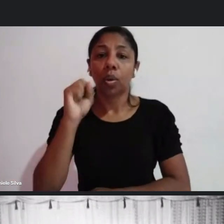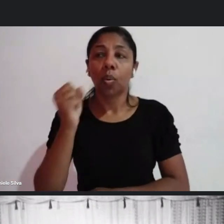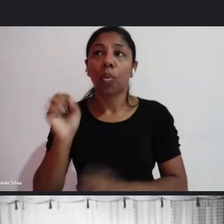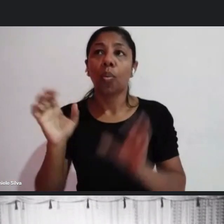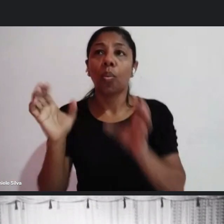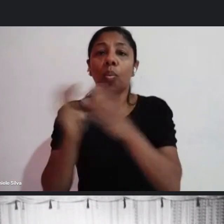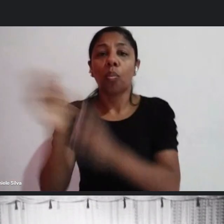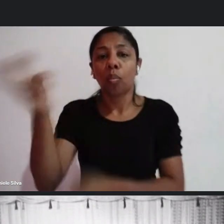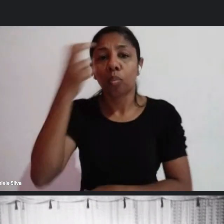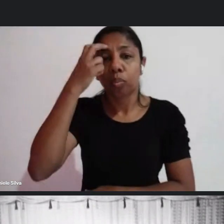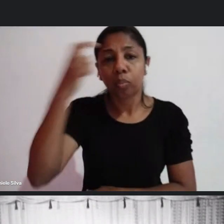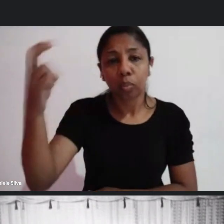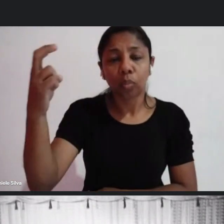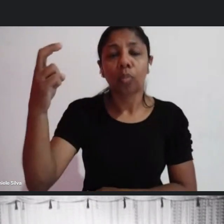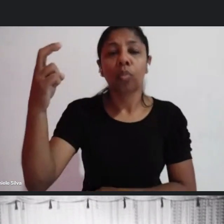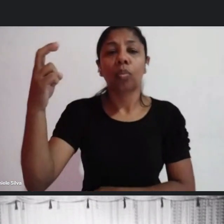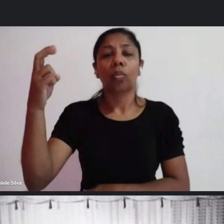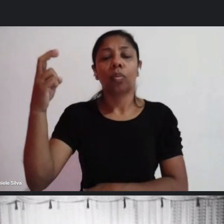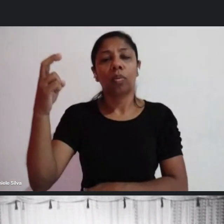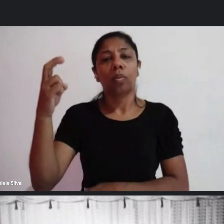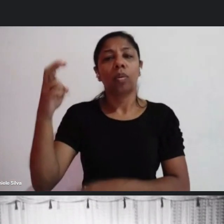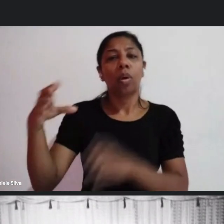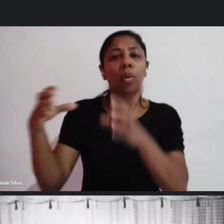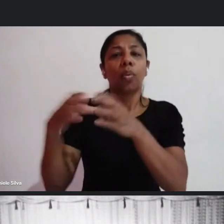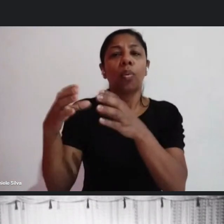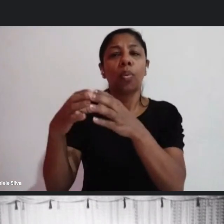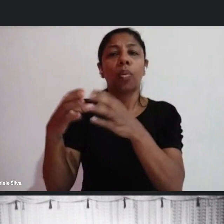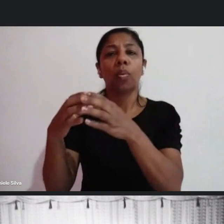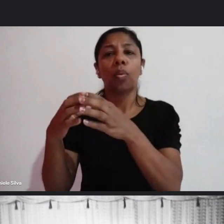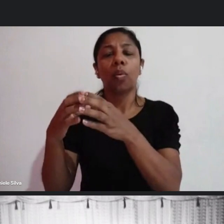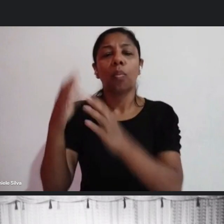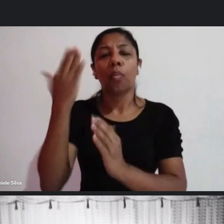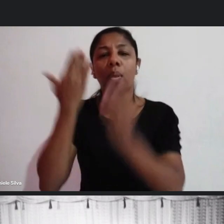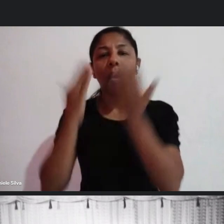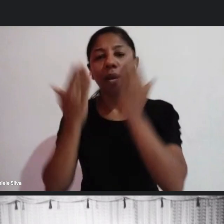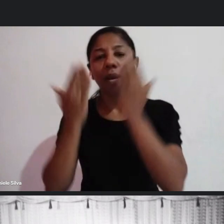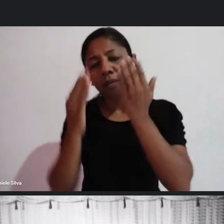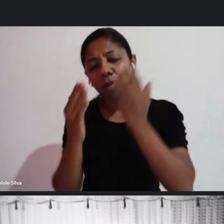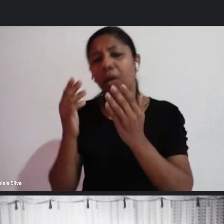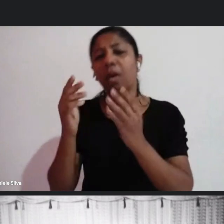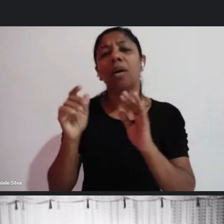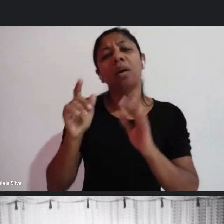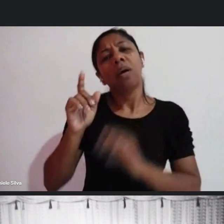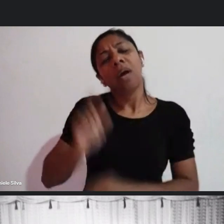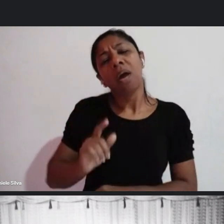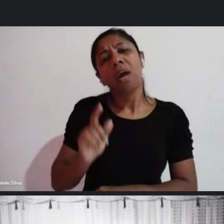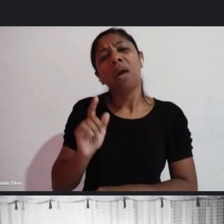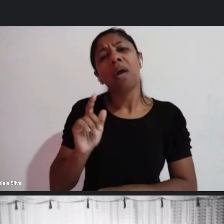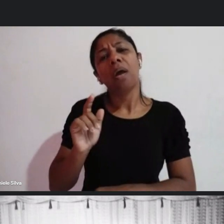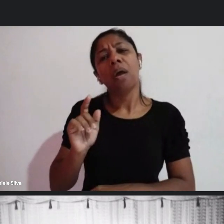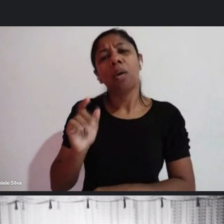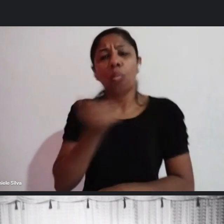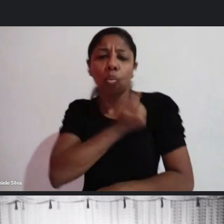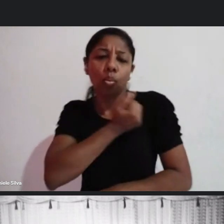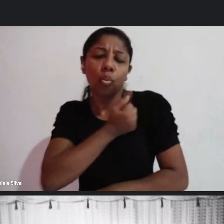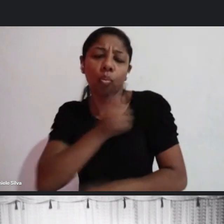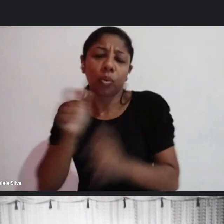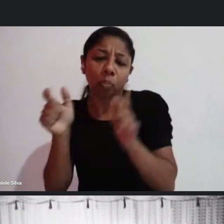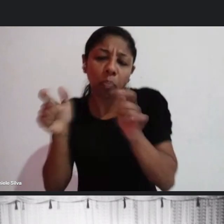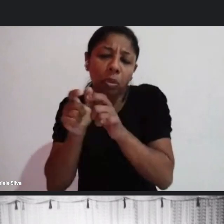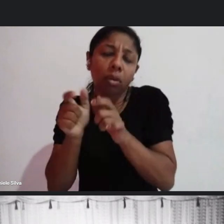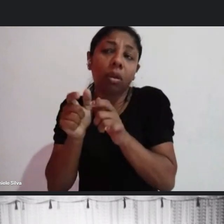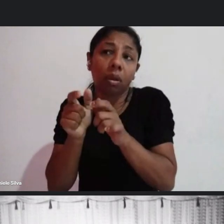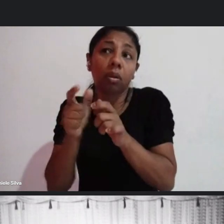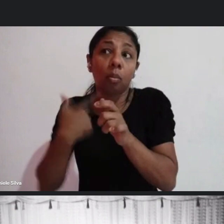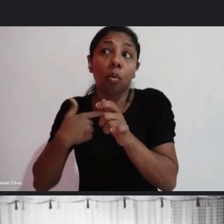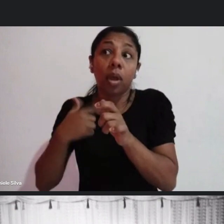carnavalescos. Foi um número pequeno, diante do universo que a gente tem. O